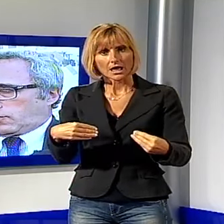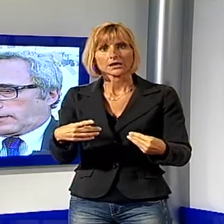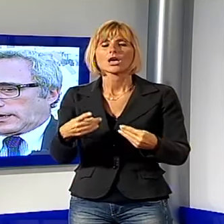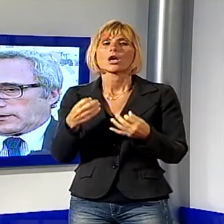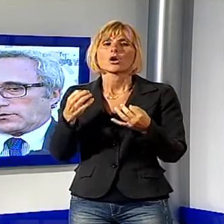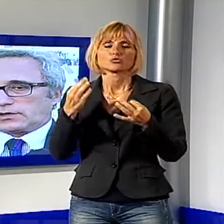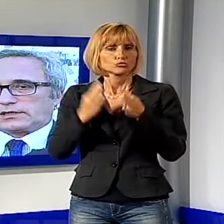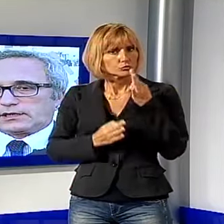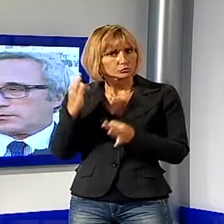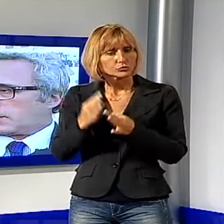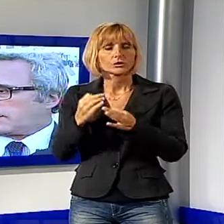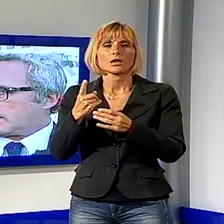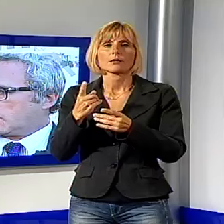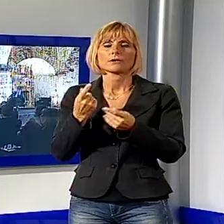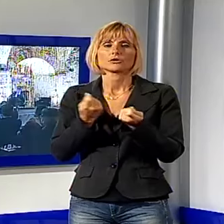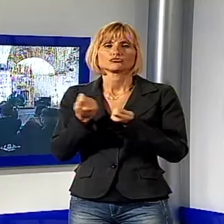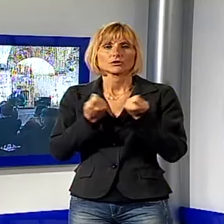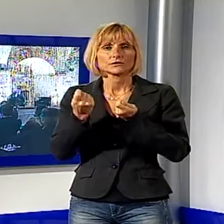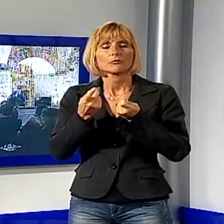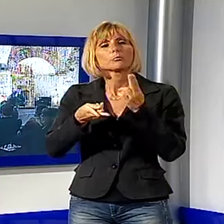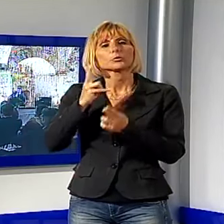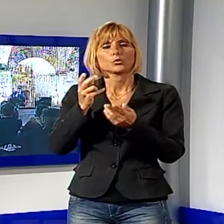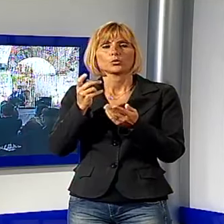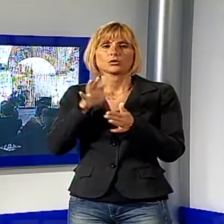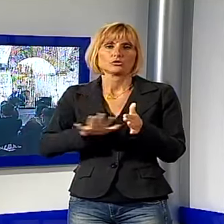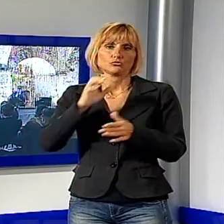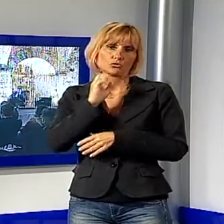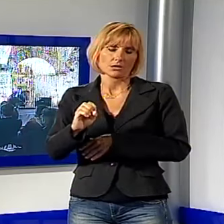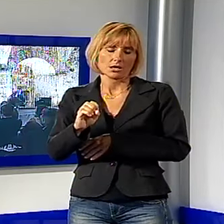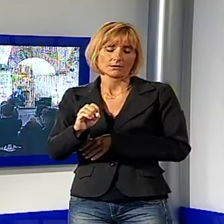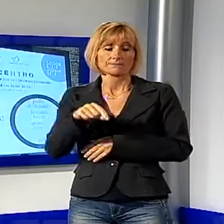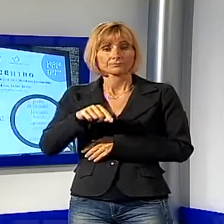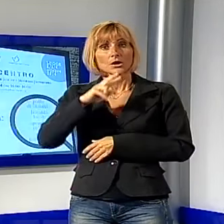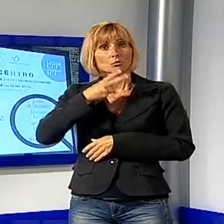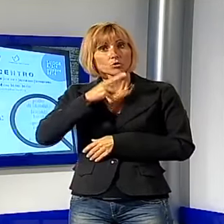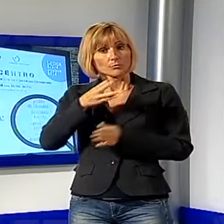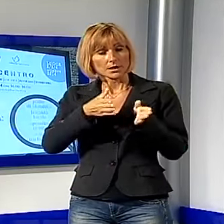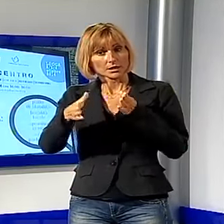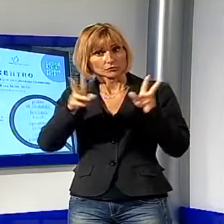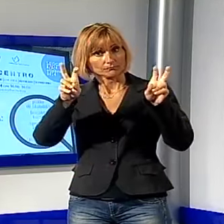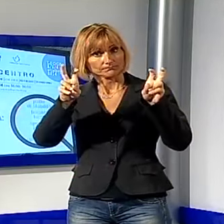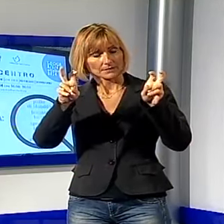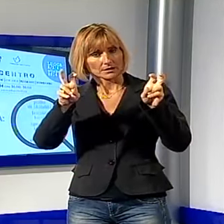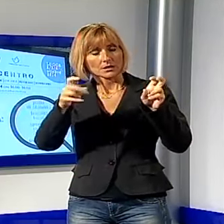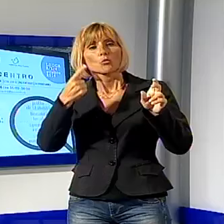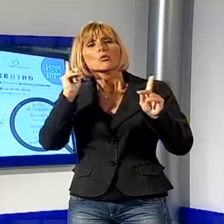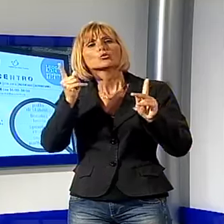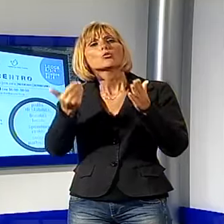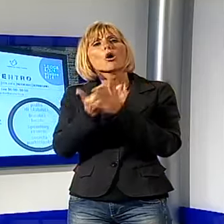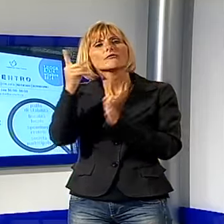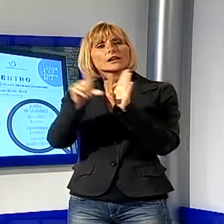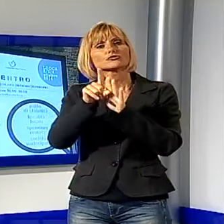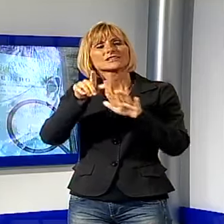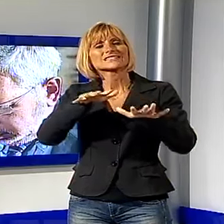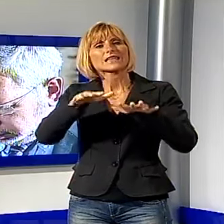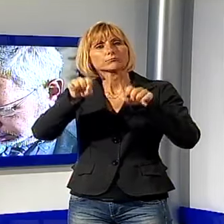opportuno, vengano gestite più a livello regionale. Nel pomeriggio spazio a un tema caldissimo come quello della nuova legge di stabilità.